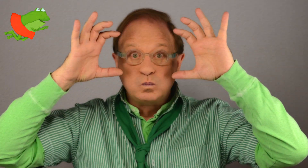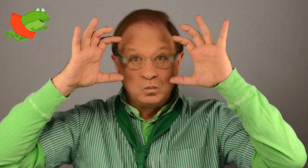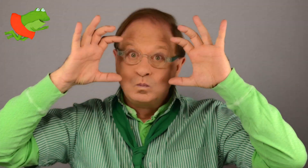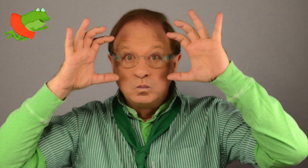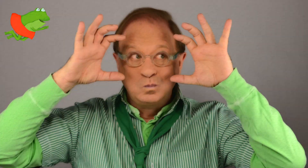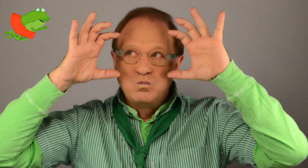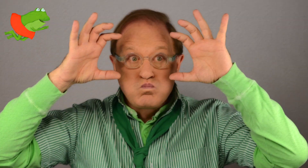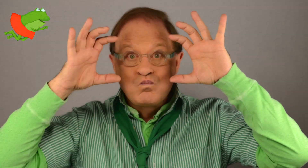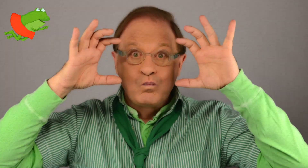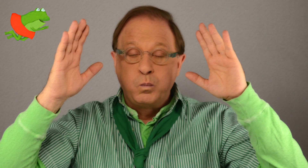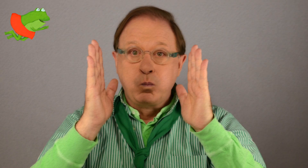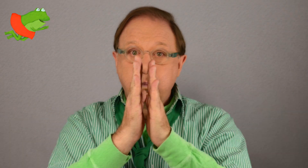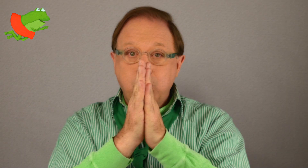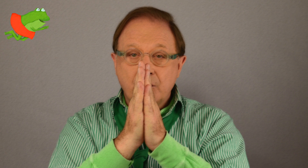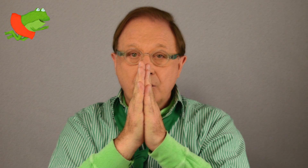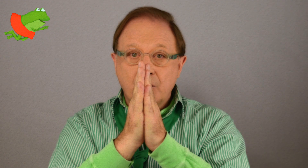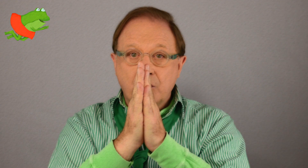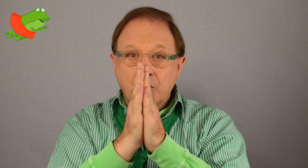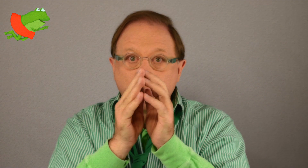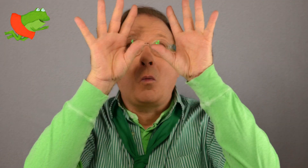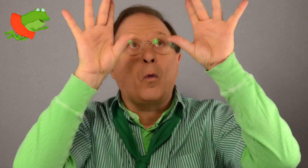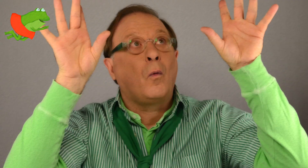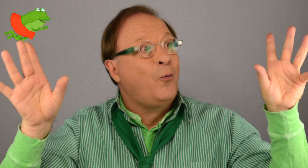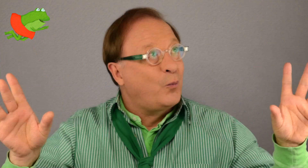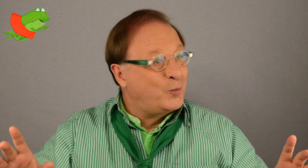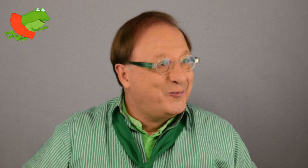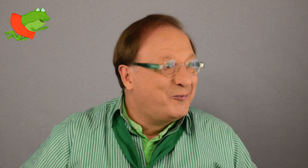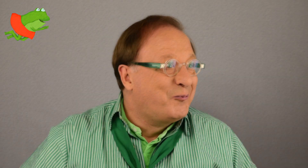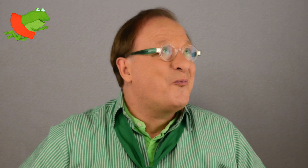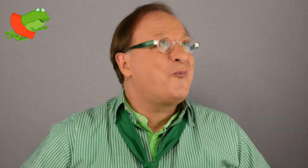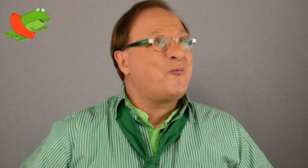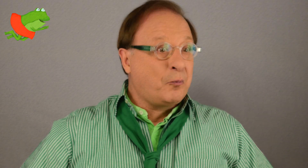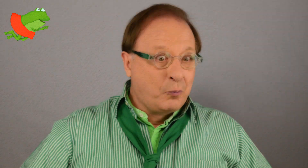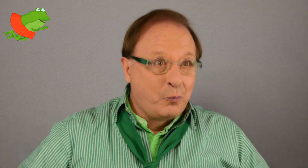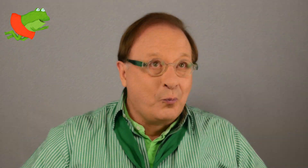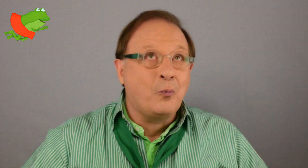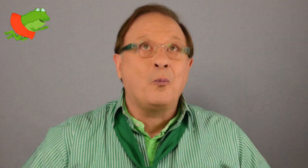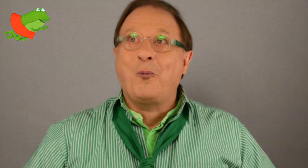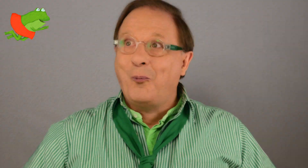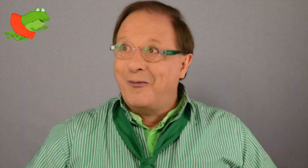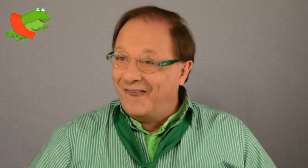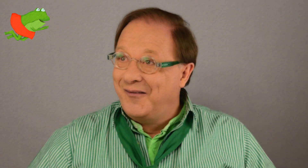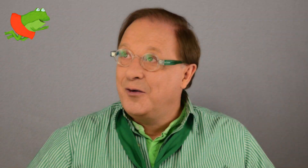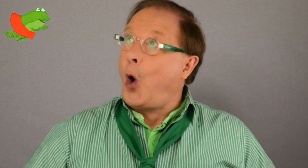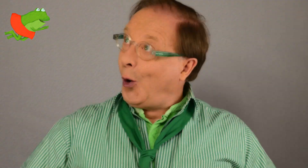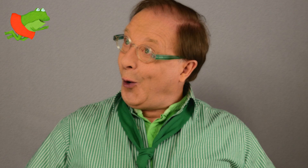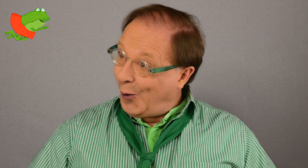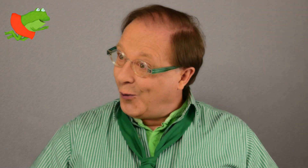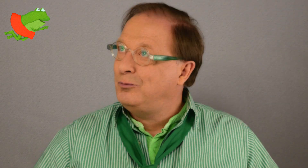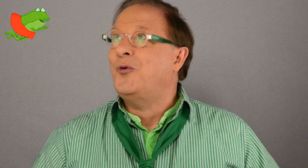Qu'elle bouille Regardez Elle a sauté Et don Don Don Et don Don Don Oh la la